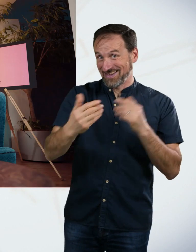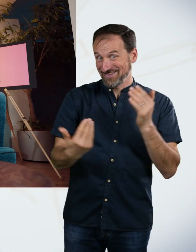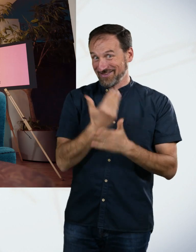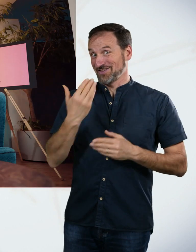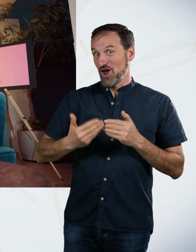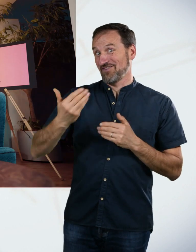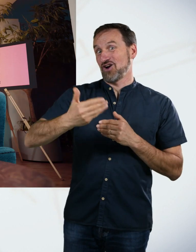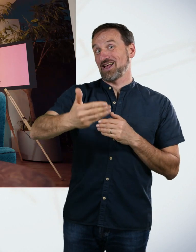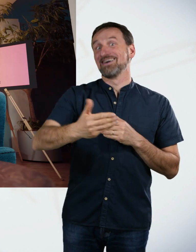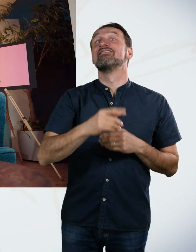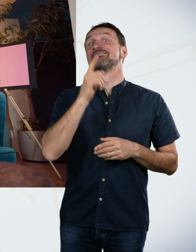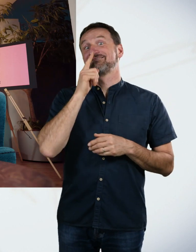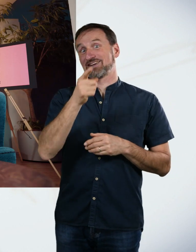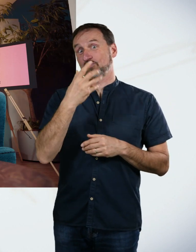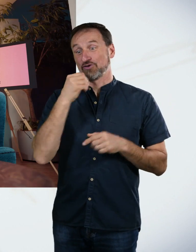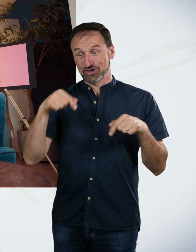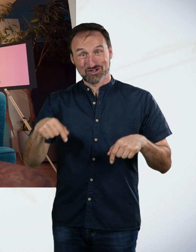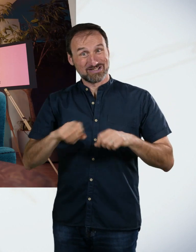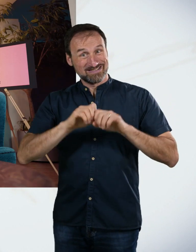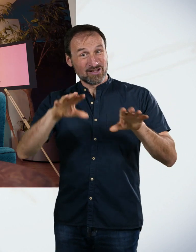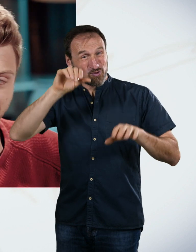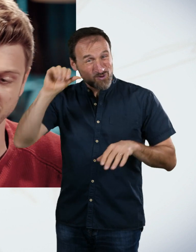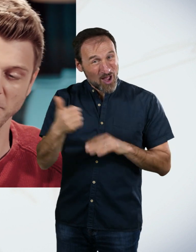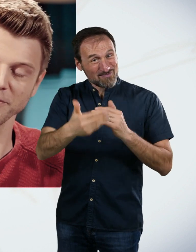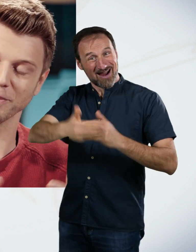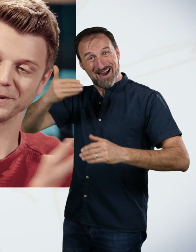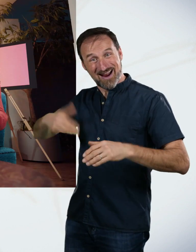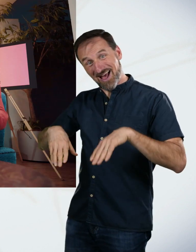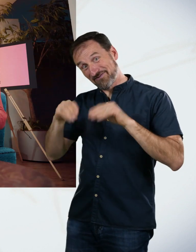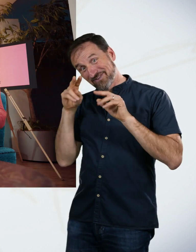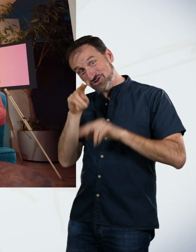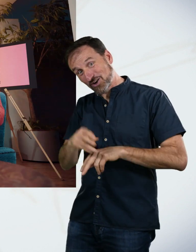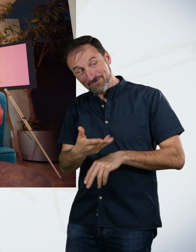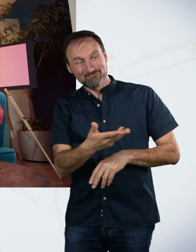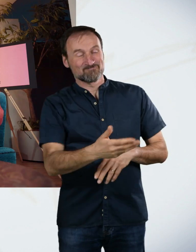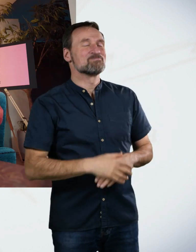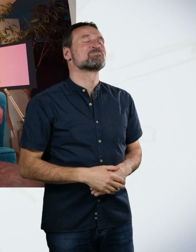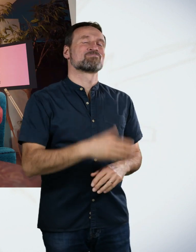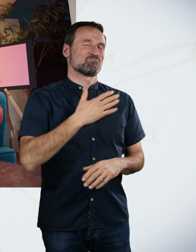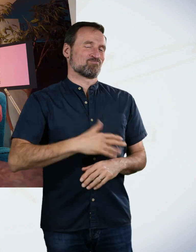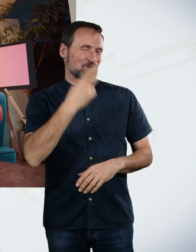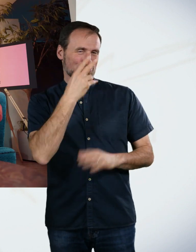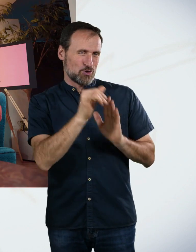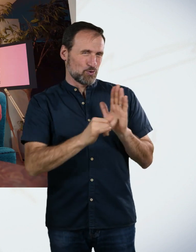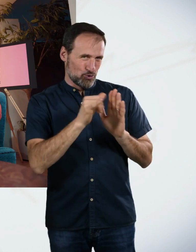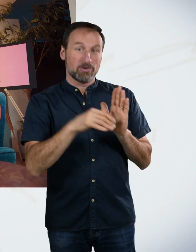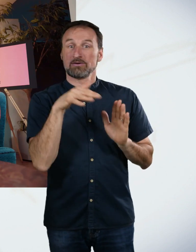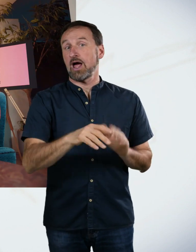Und wenn ihr diese hier nochmal von Anfang an gucken wollt, dann, Kim übernimmt doch bitte. Gerne auf YouTube vorbeischauen. Da haben wir einen eigenen YouTube-Channel.